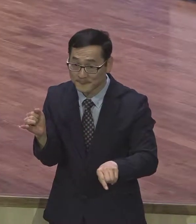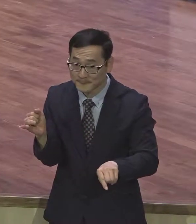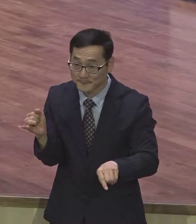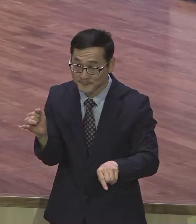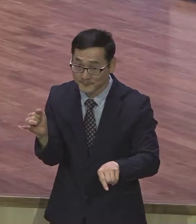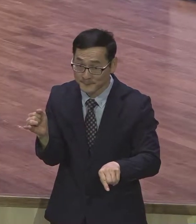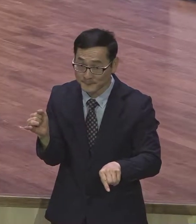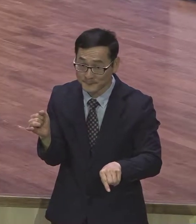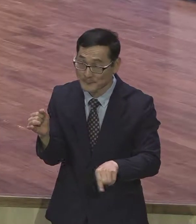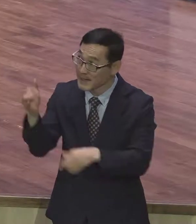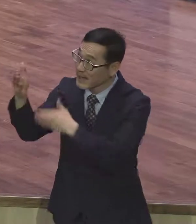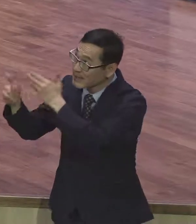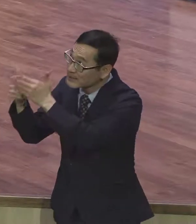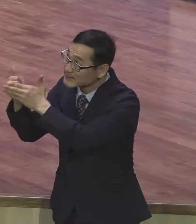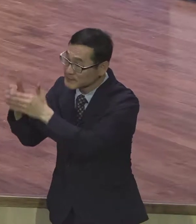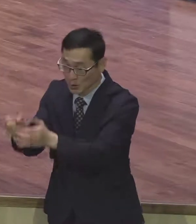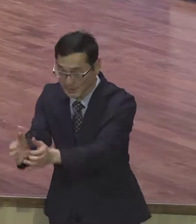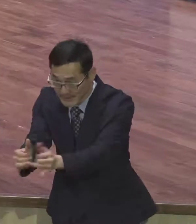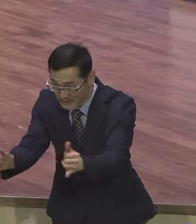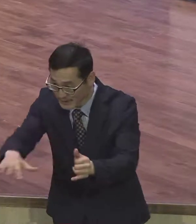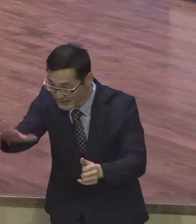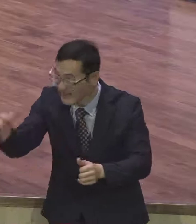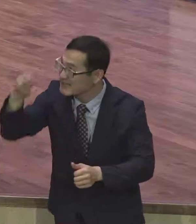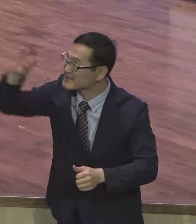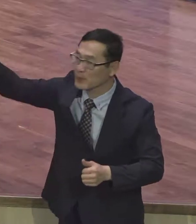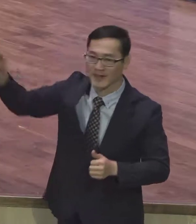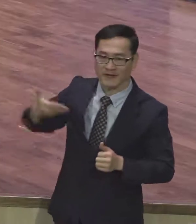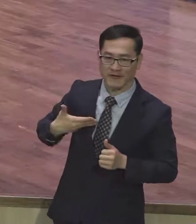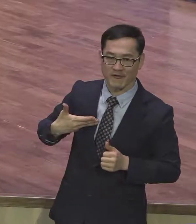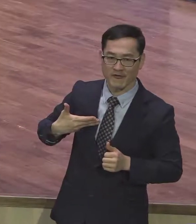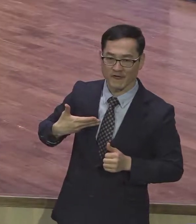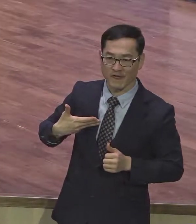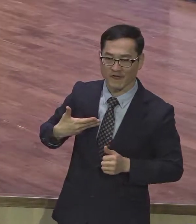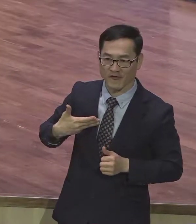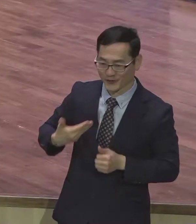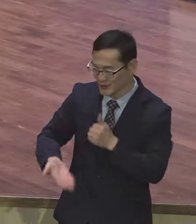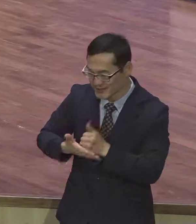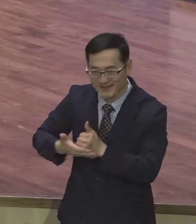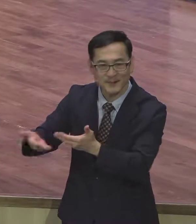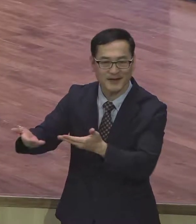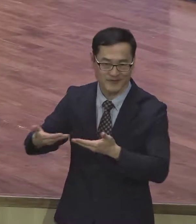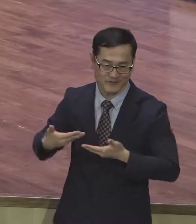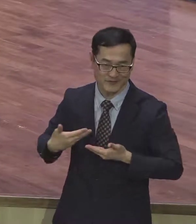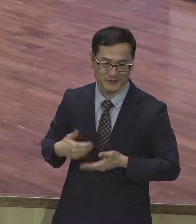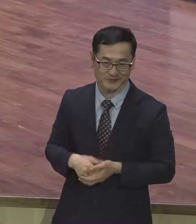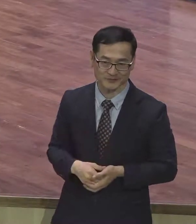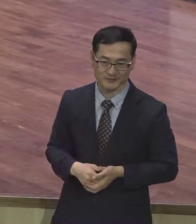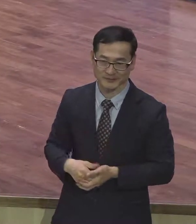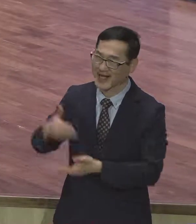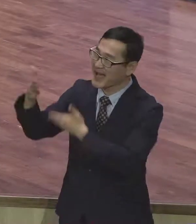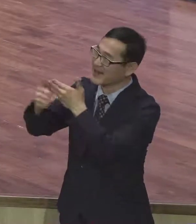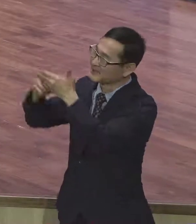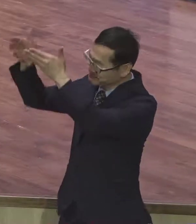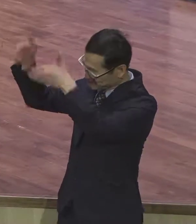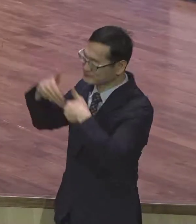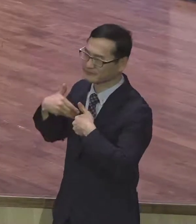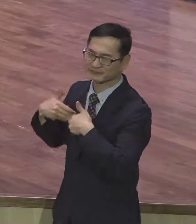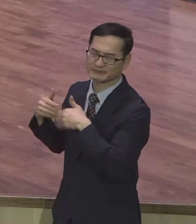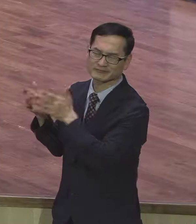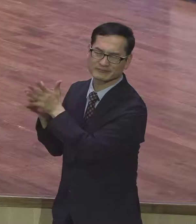사람 앞에서 인정받는 삶이 중요합니다 하나님 알아주면 되지 뭐 그것도 중요합니다 하나님 말 못해